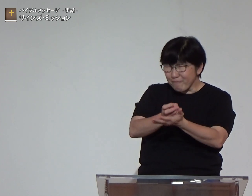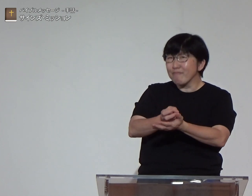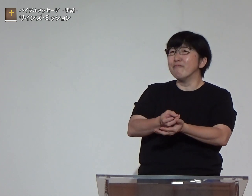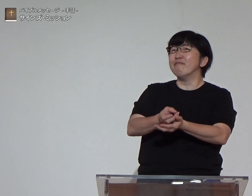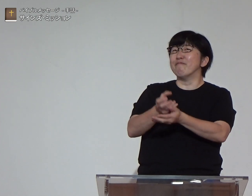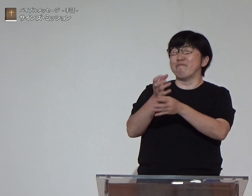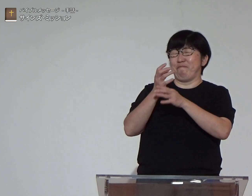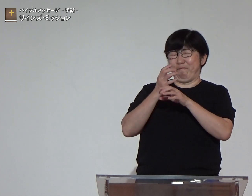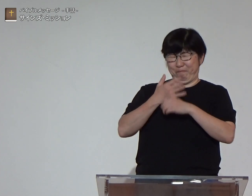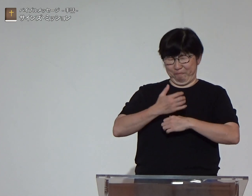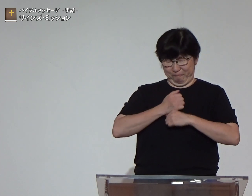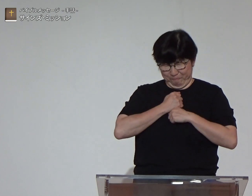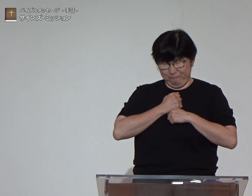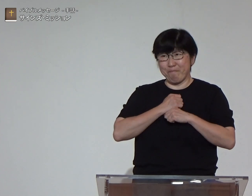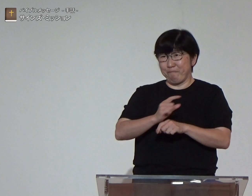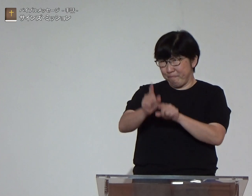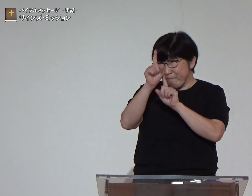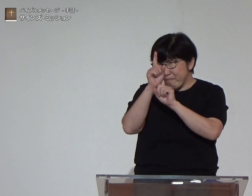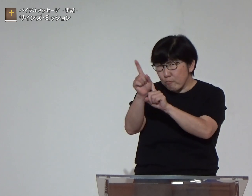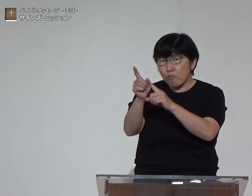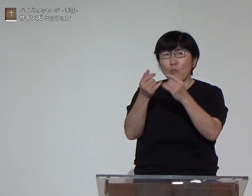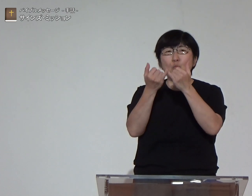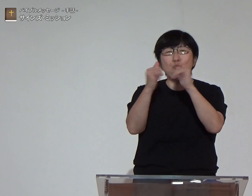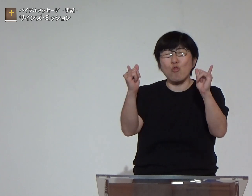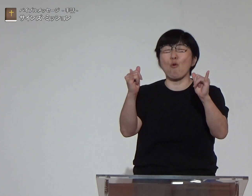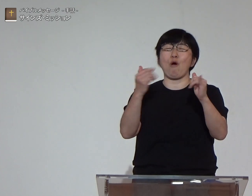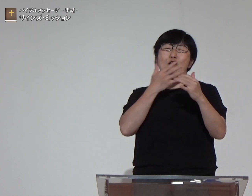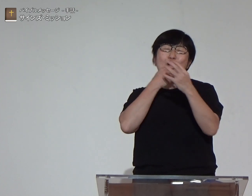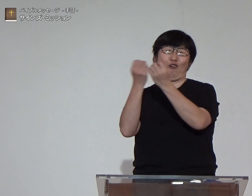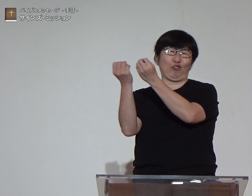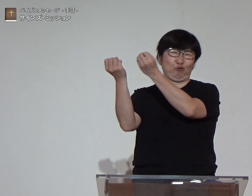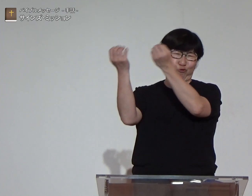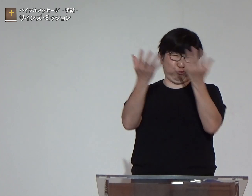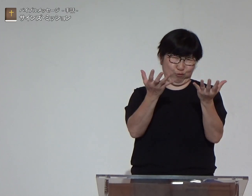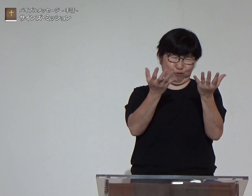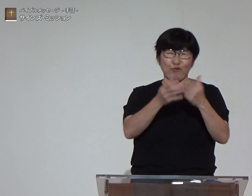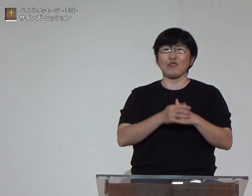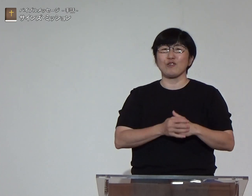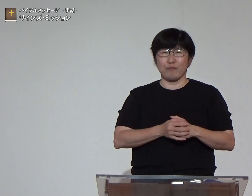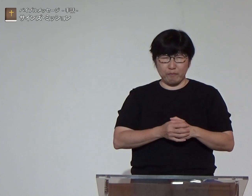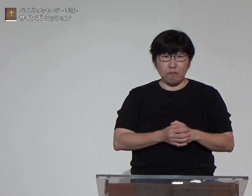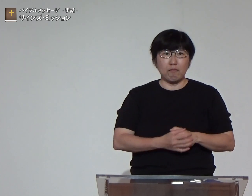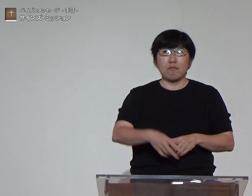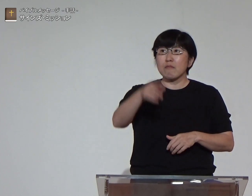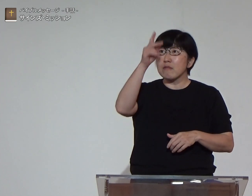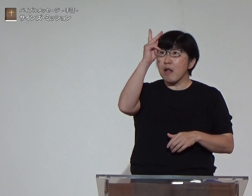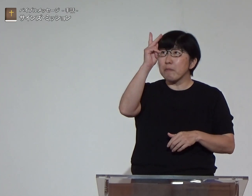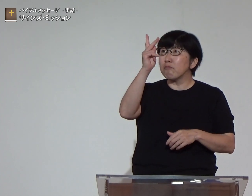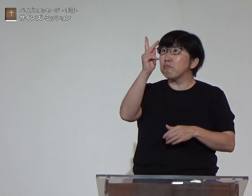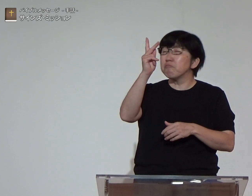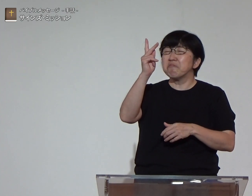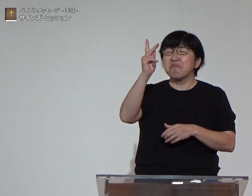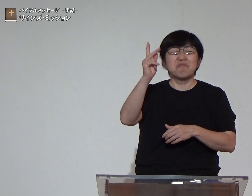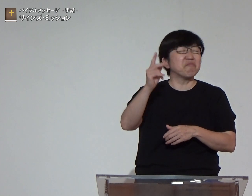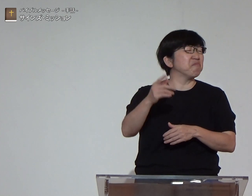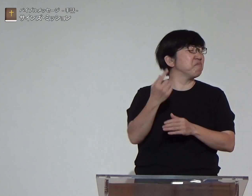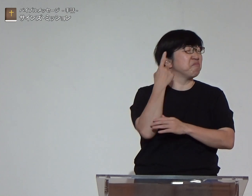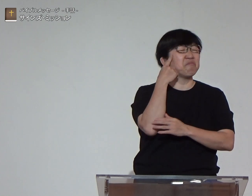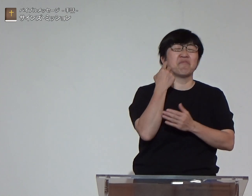神様の立法を守り従う人たちは祝福され神を